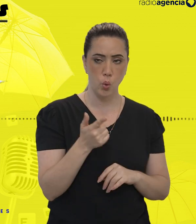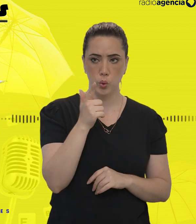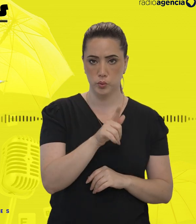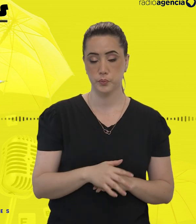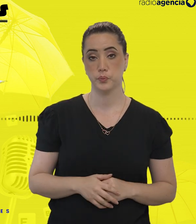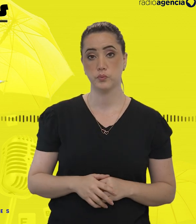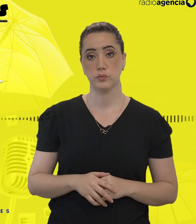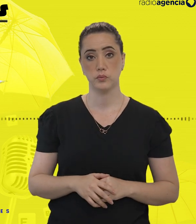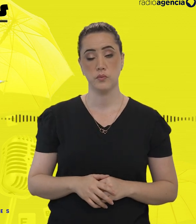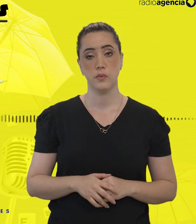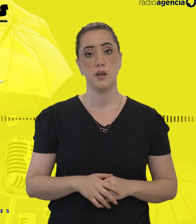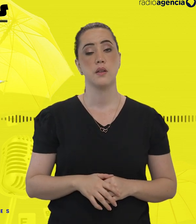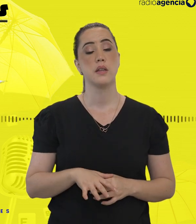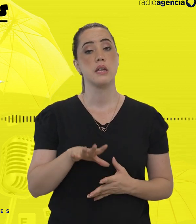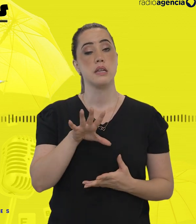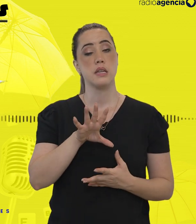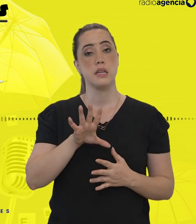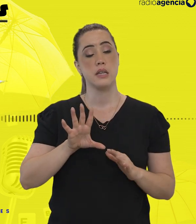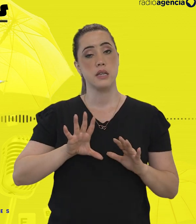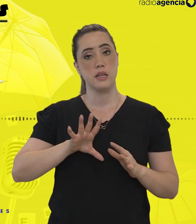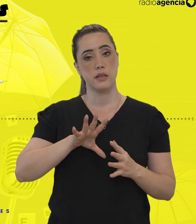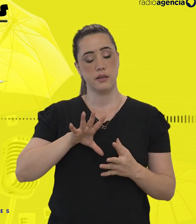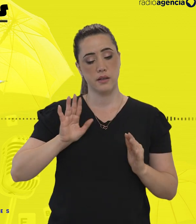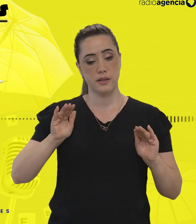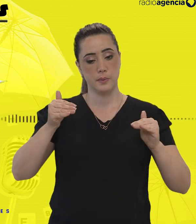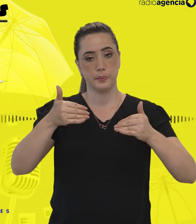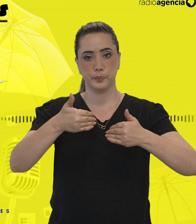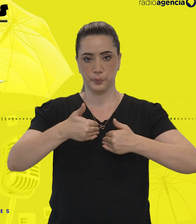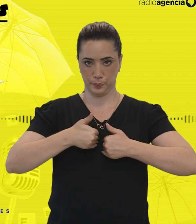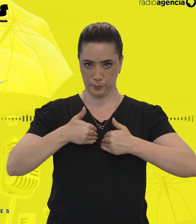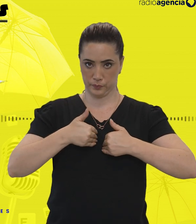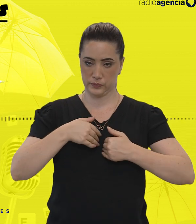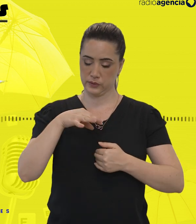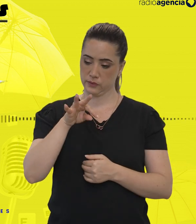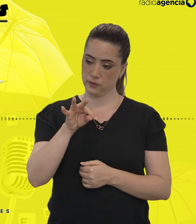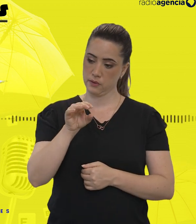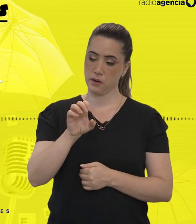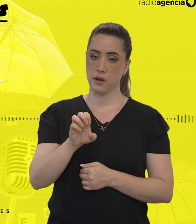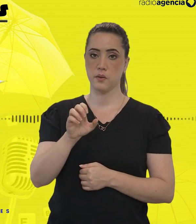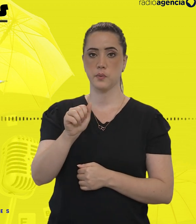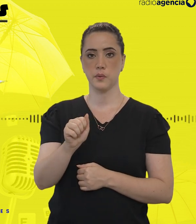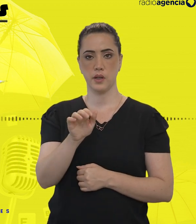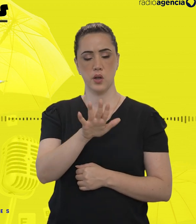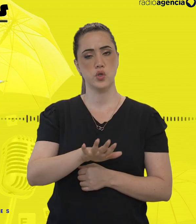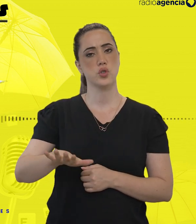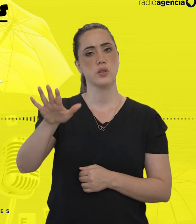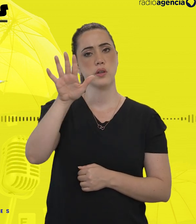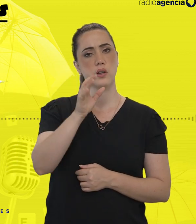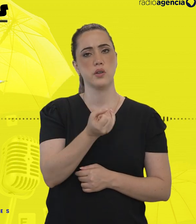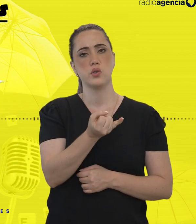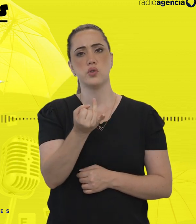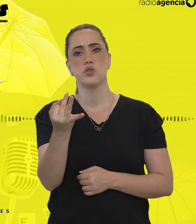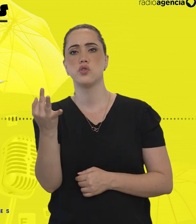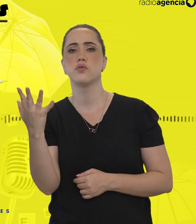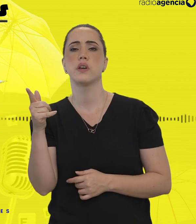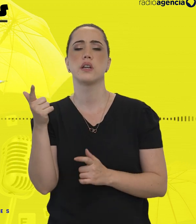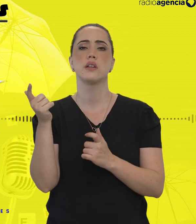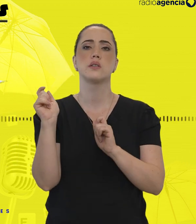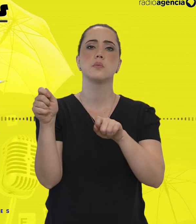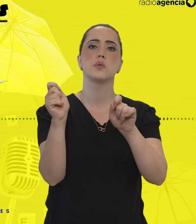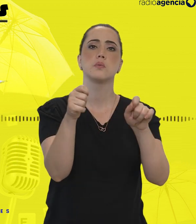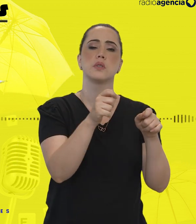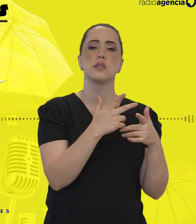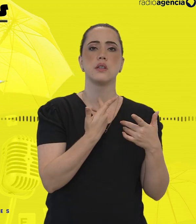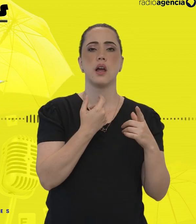Espectro autista, ou transtorno do espectro autista, TEA. Designação geral de variadas e diferentes